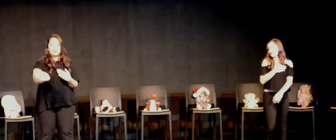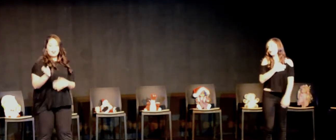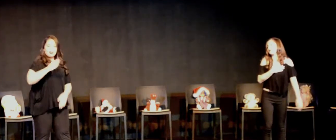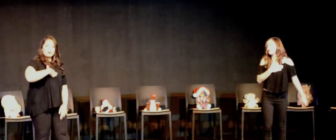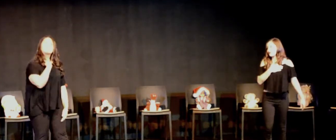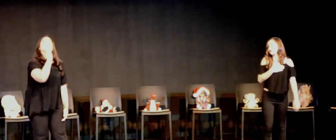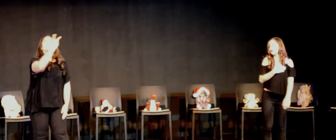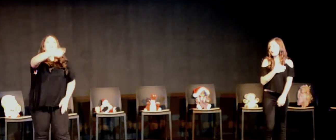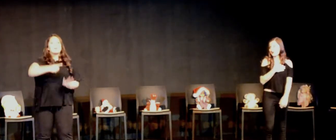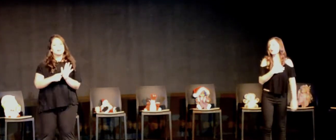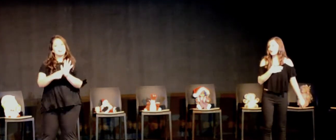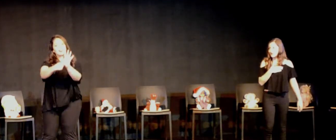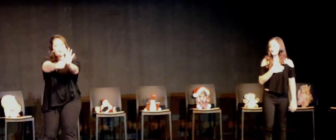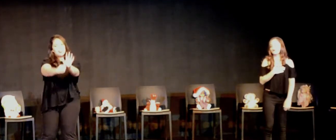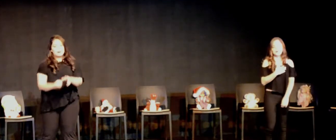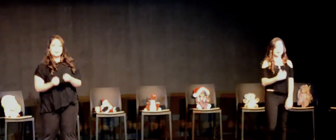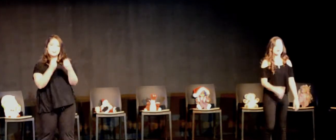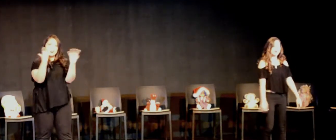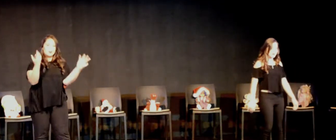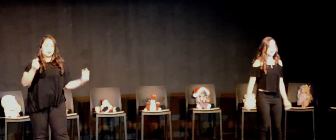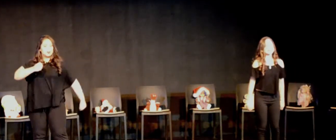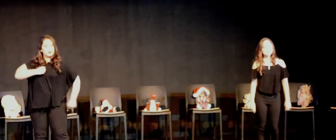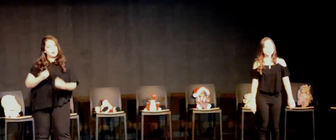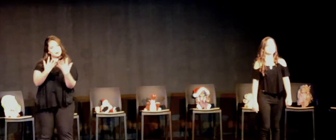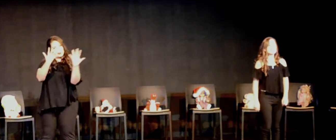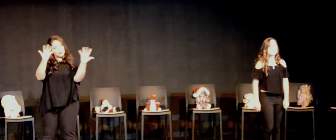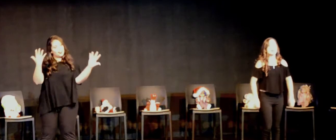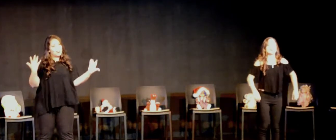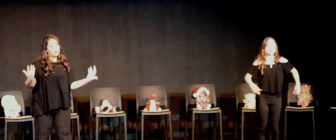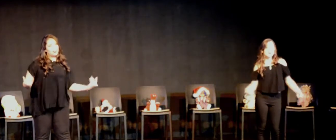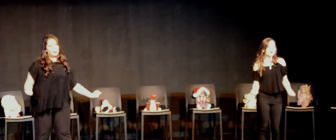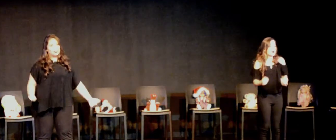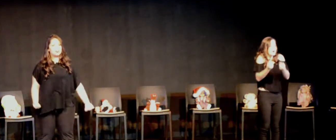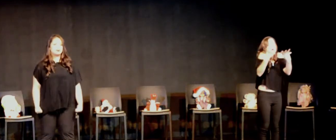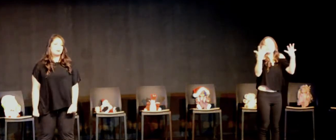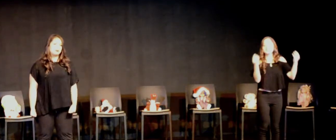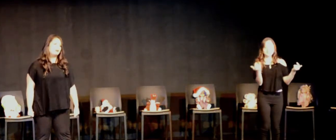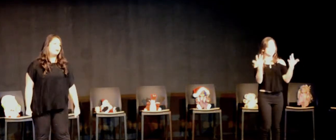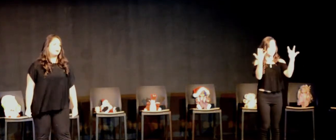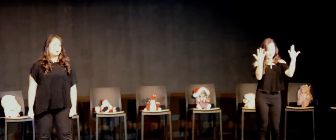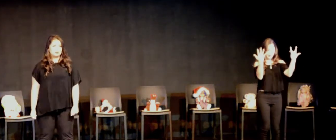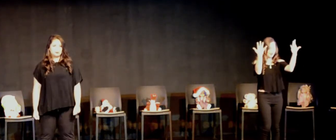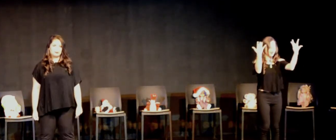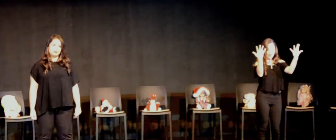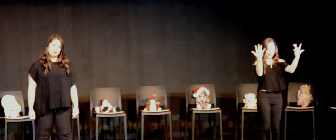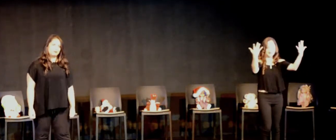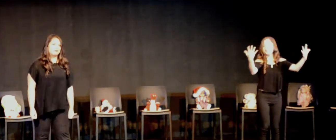mi voz Te demuestre lo que te he esperado Lo que te he esperado